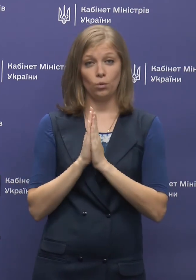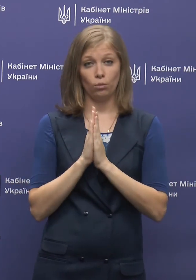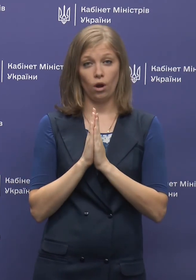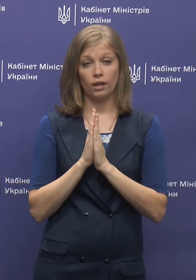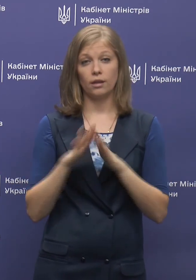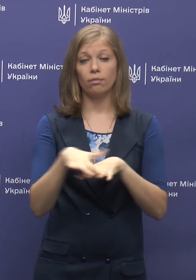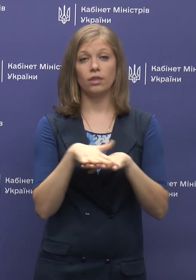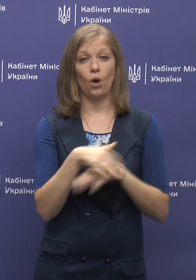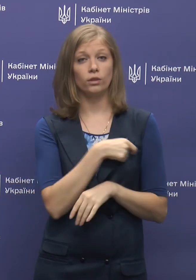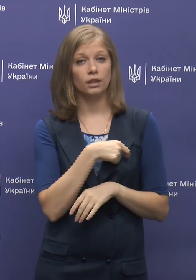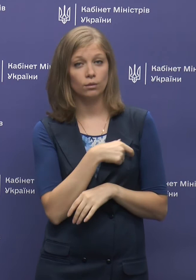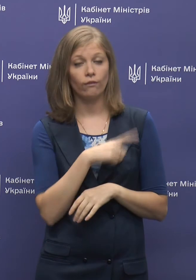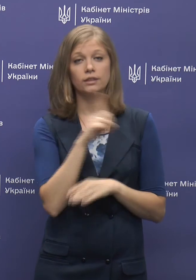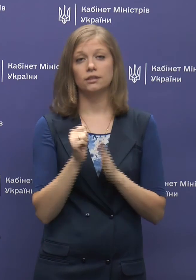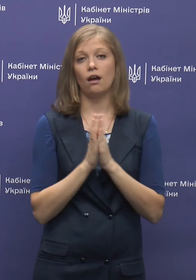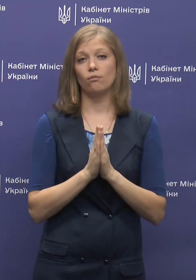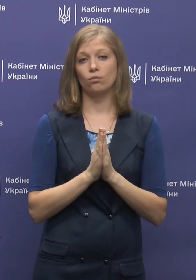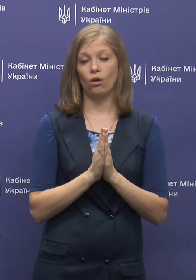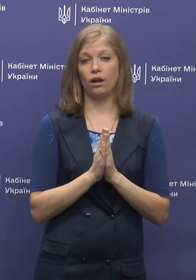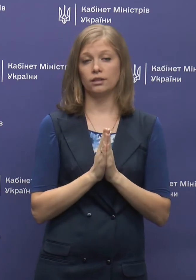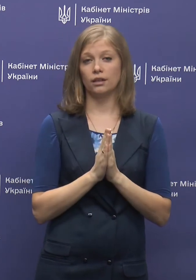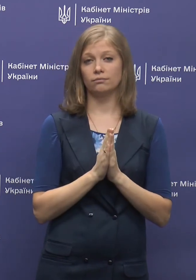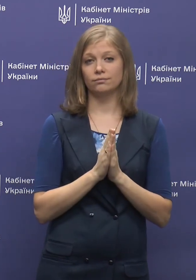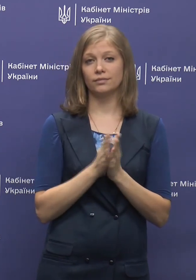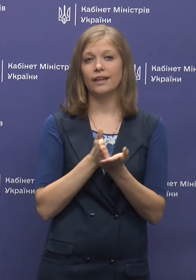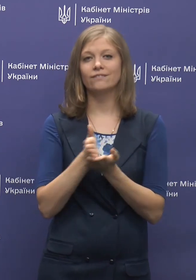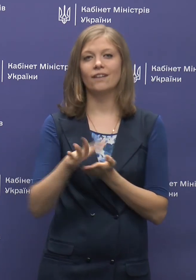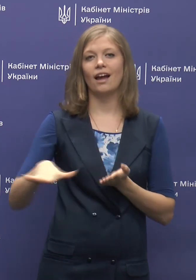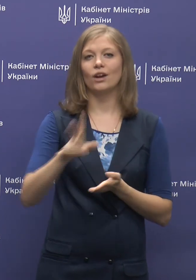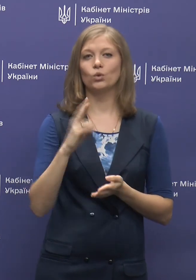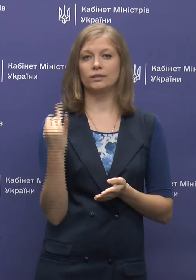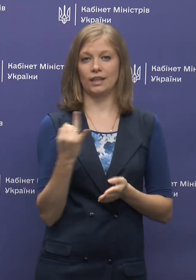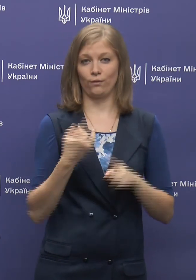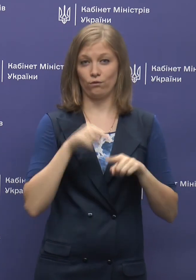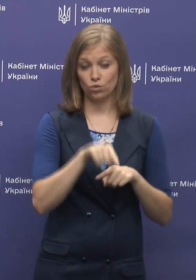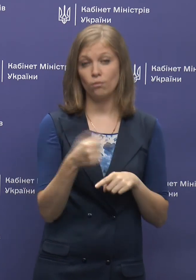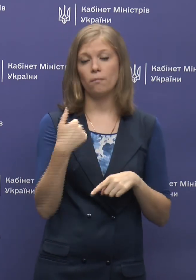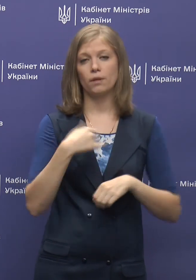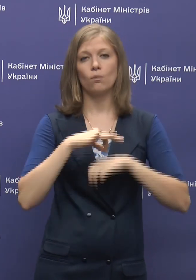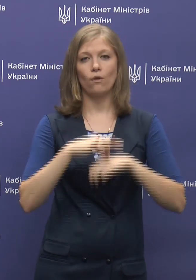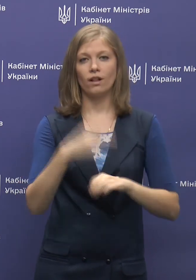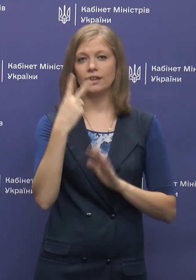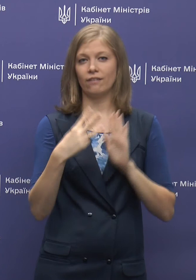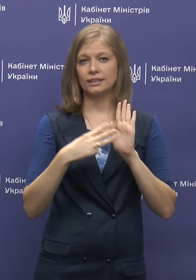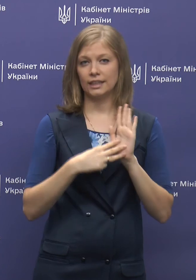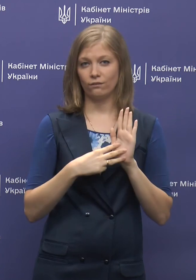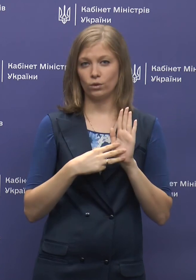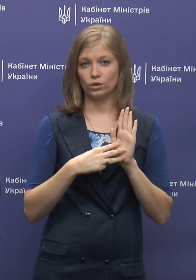народних депутатів, за проханням сфери зацікавленості цього, ми провели 28